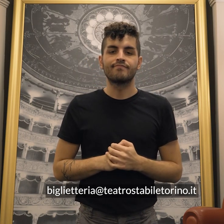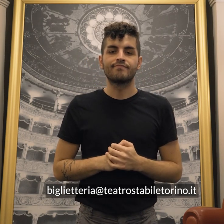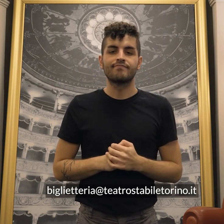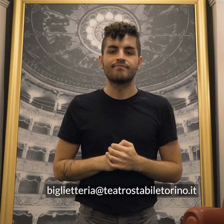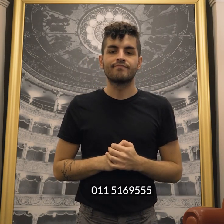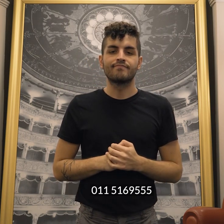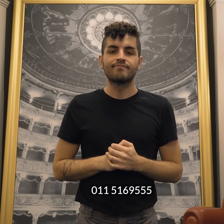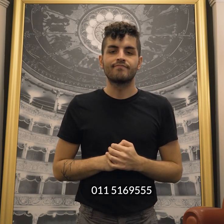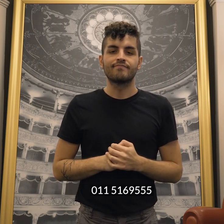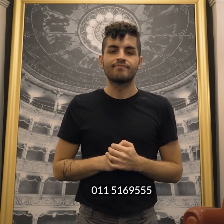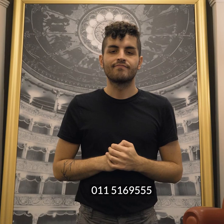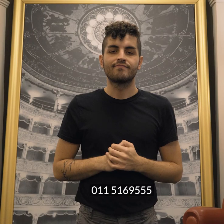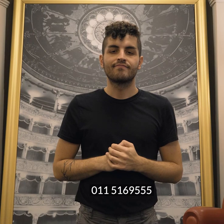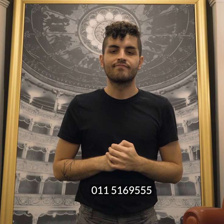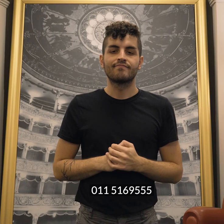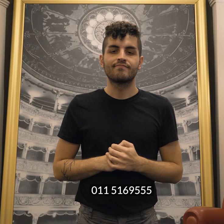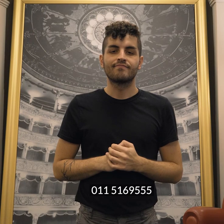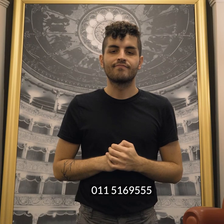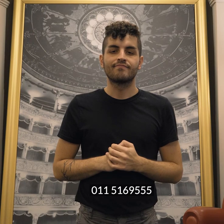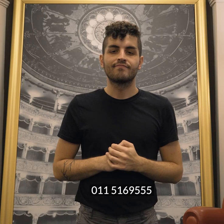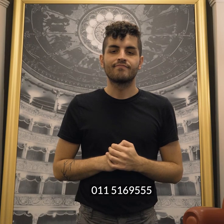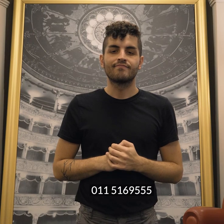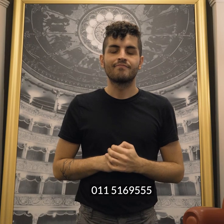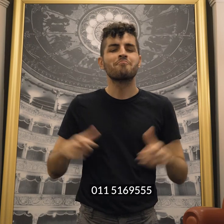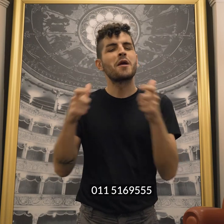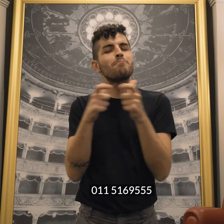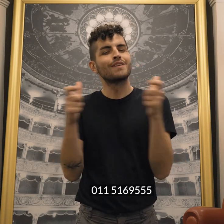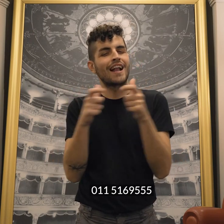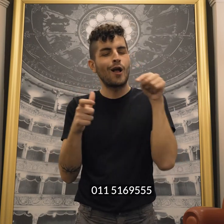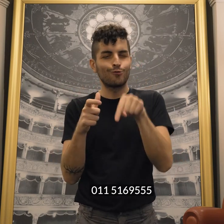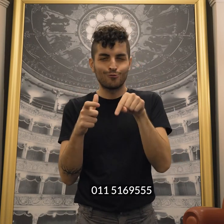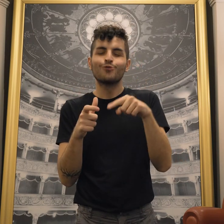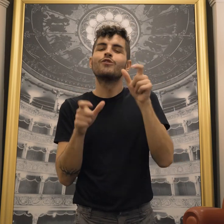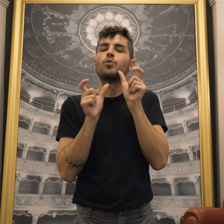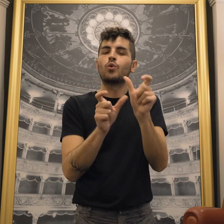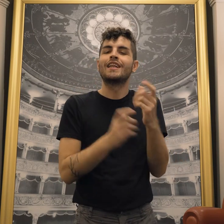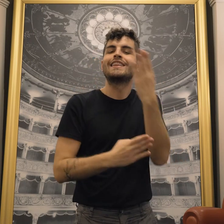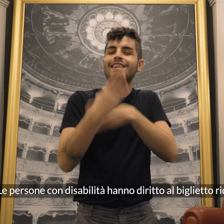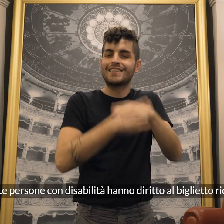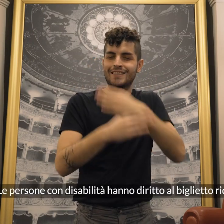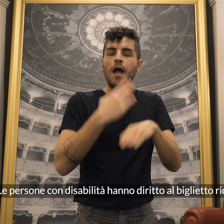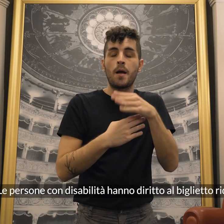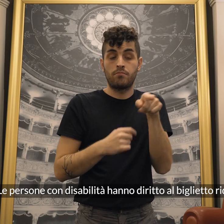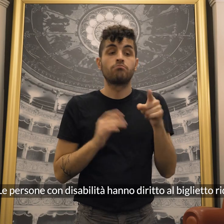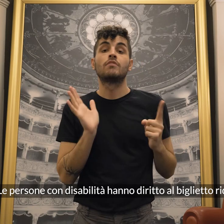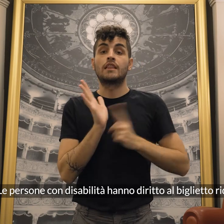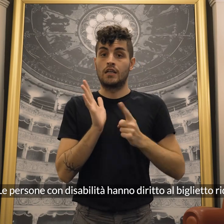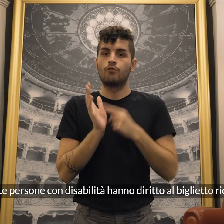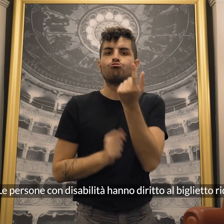011 5169 555 Le persone con disabilità hanno